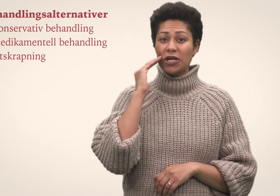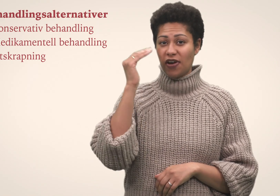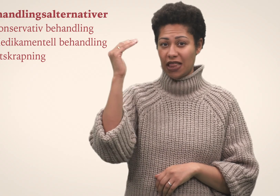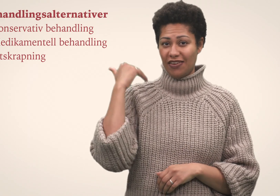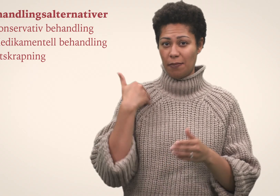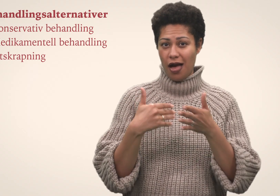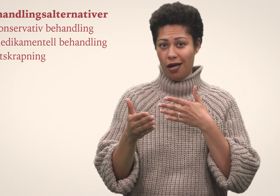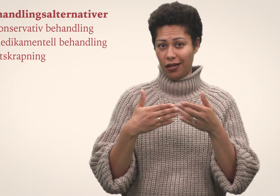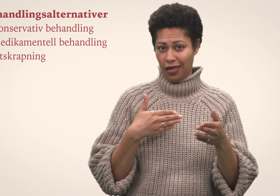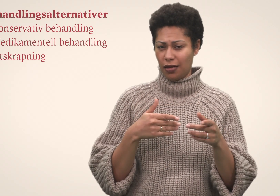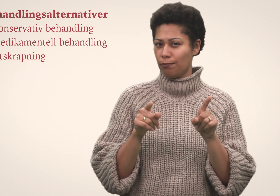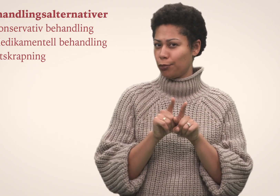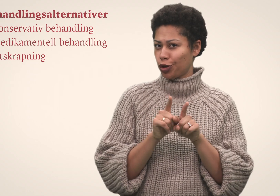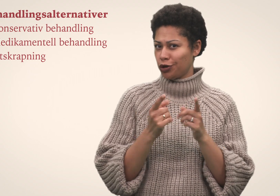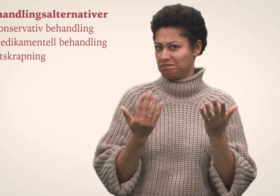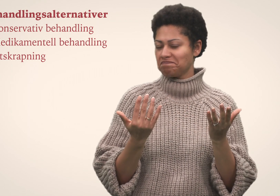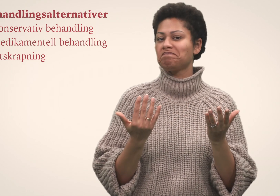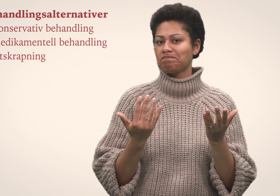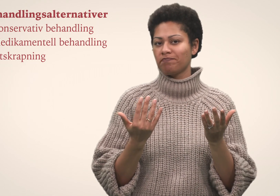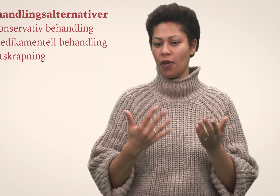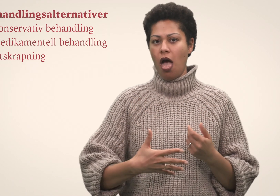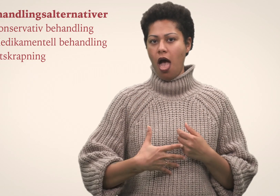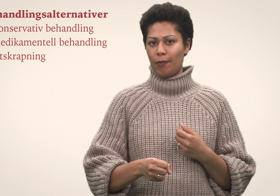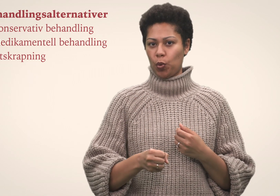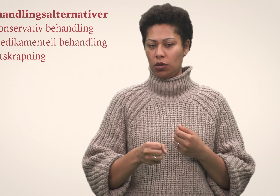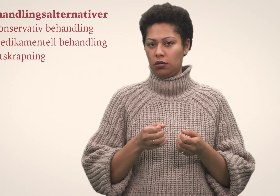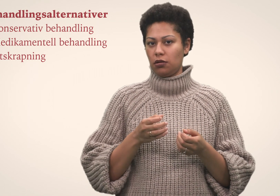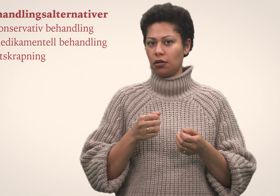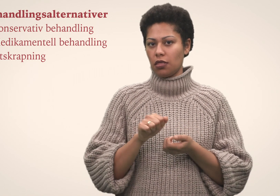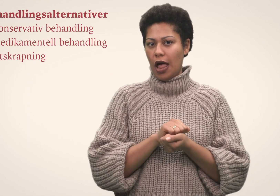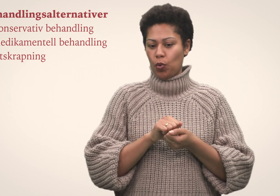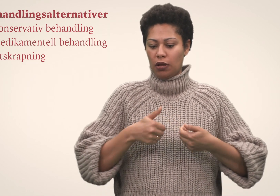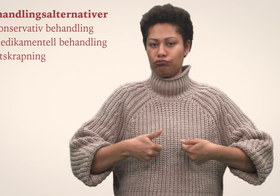Det er konservativ behandling. Det betyr å la aborten gå sin naturlige gang.